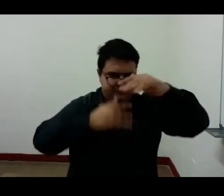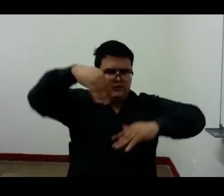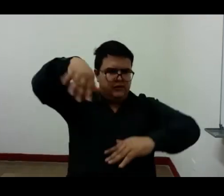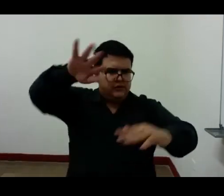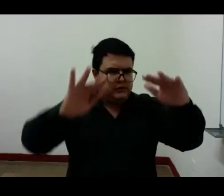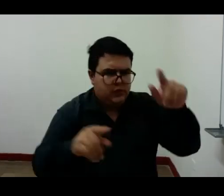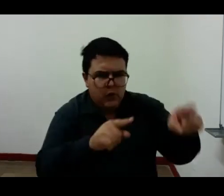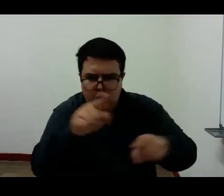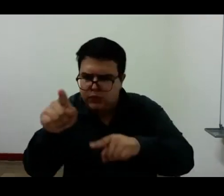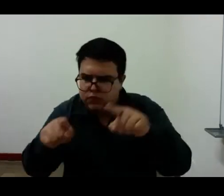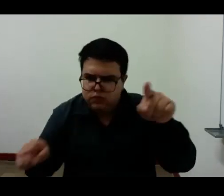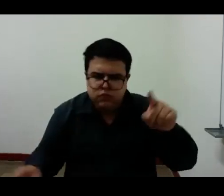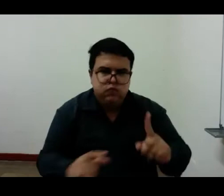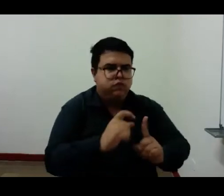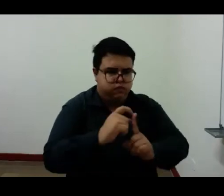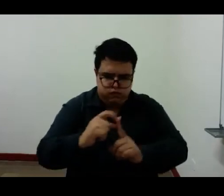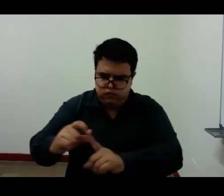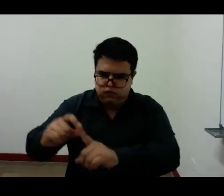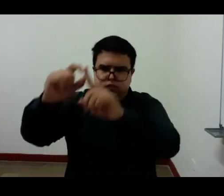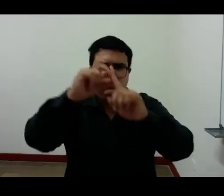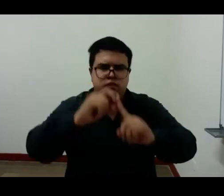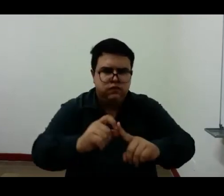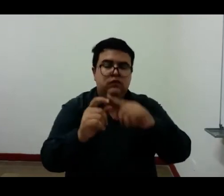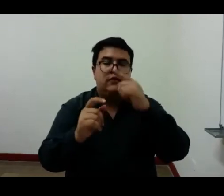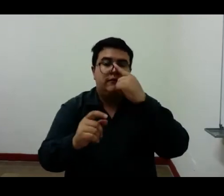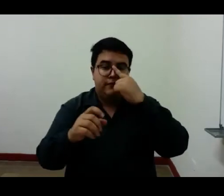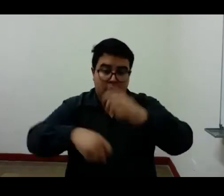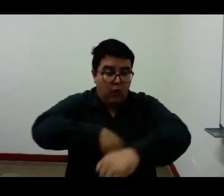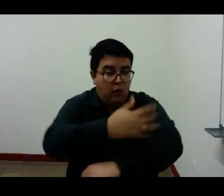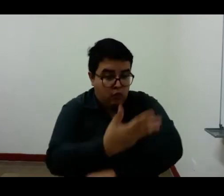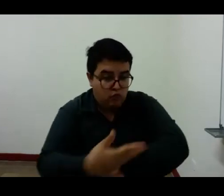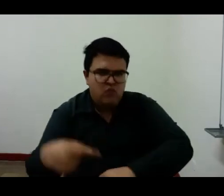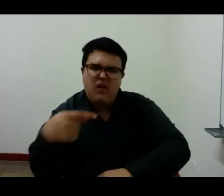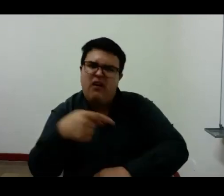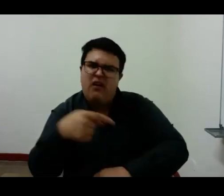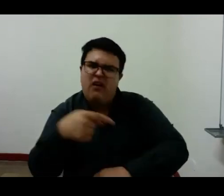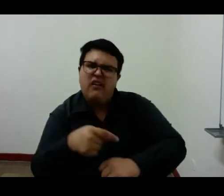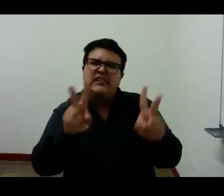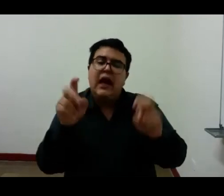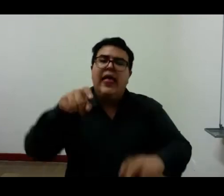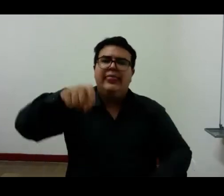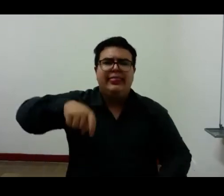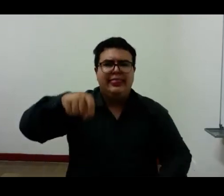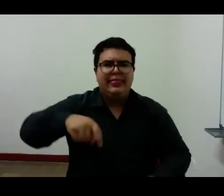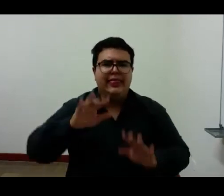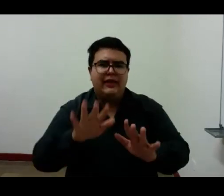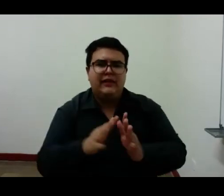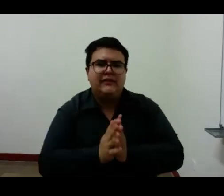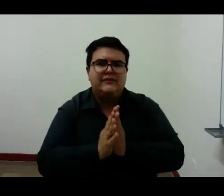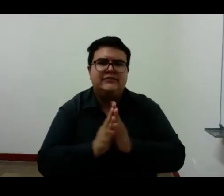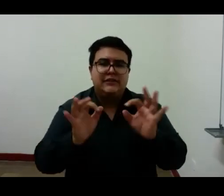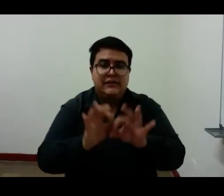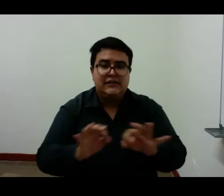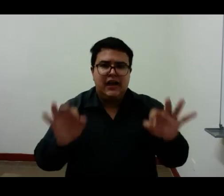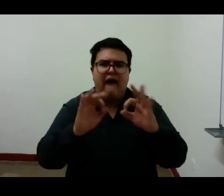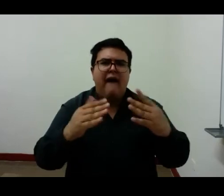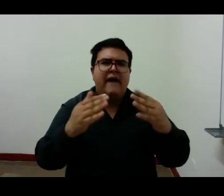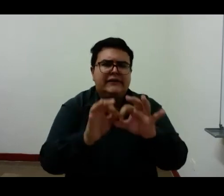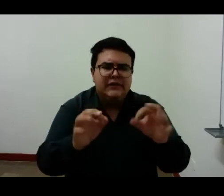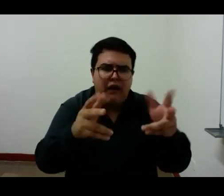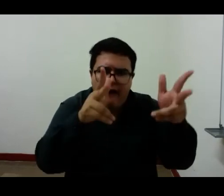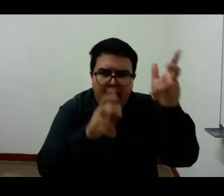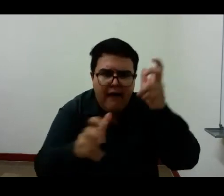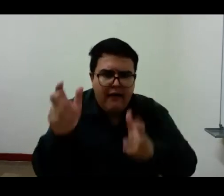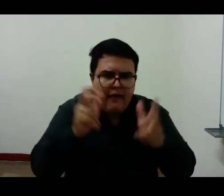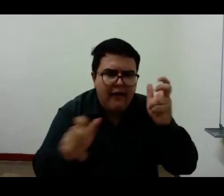en otro poema Caíro habla de la necesidad de limpiar la casa de la percepción del